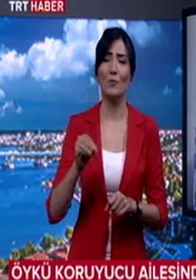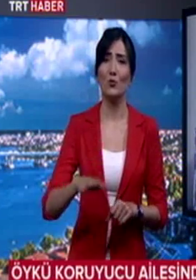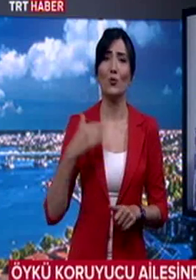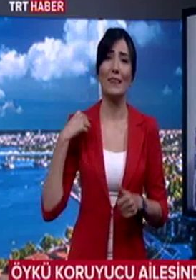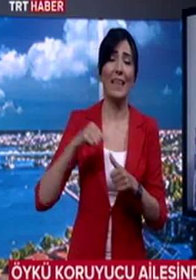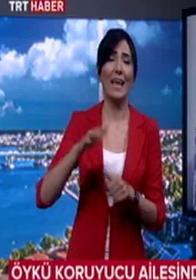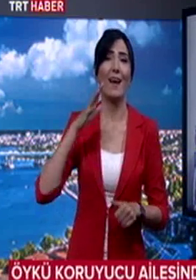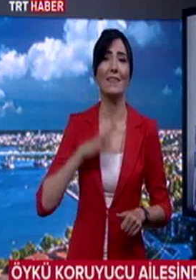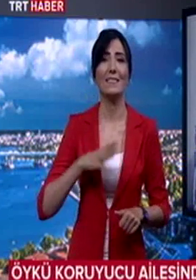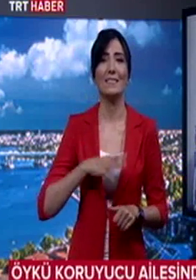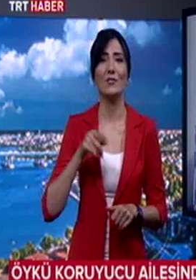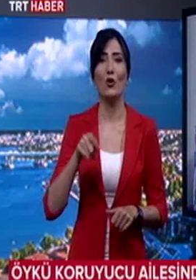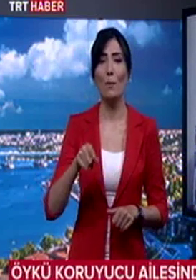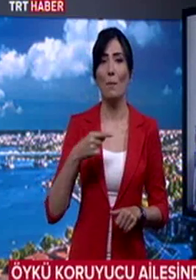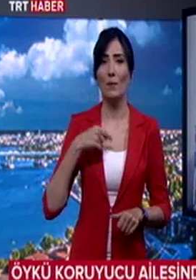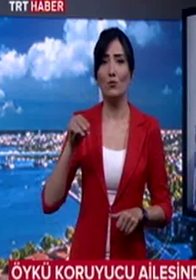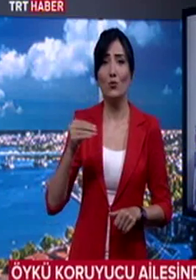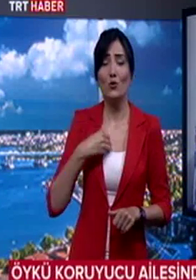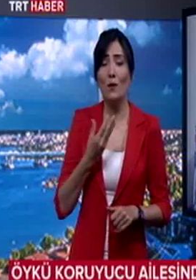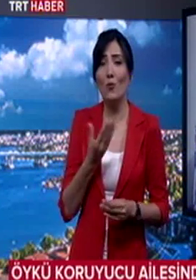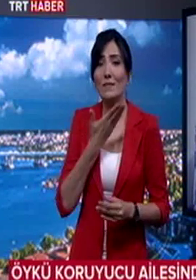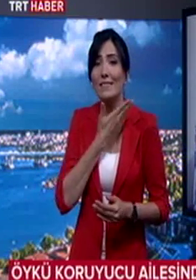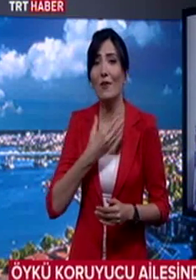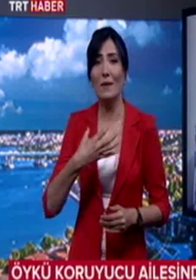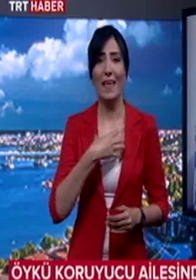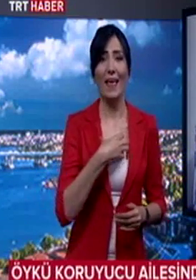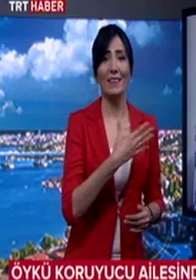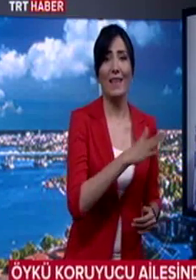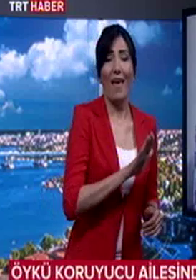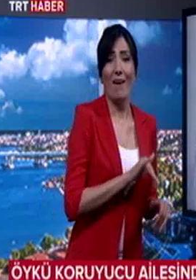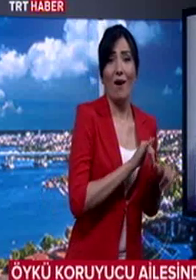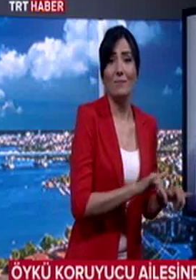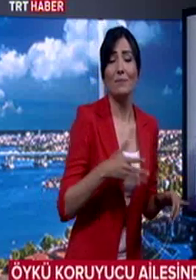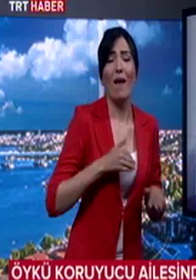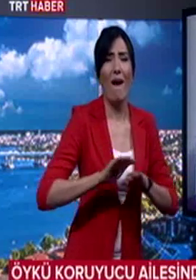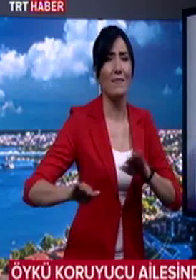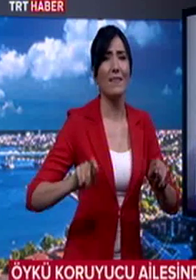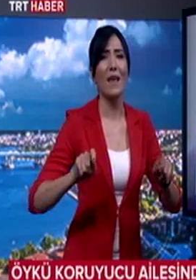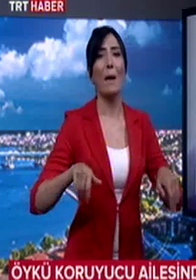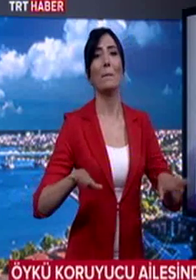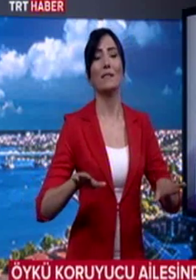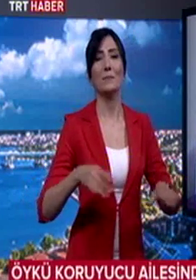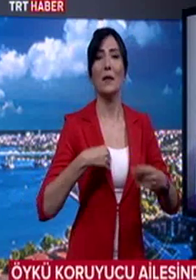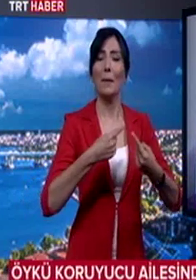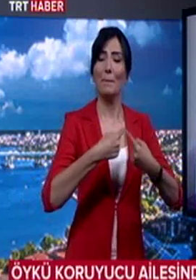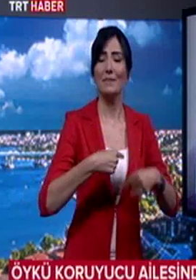istiyorum. Ve bu çocuğu o kadar seviyorum ki ben kendi evlatlarımdan ayırt etmedim. Biz bilmiyorum artık.